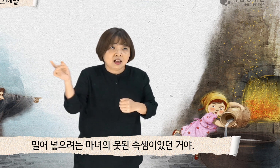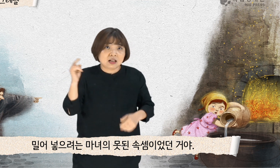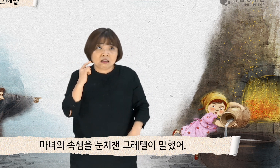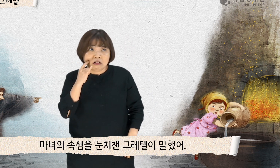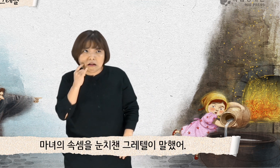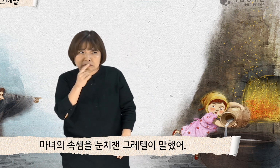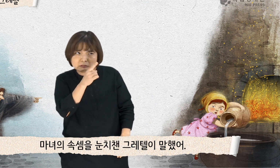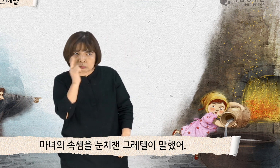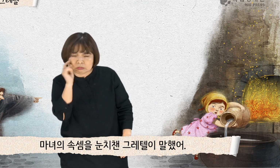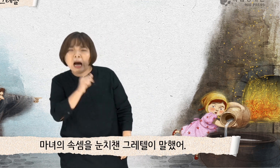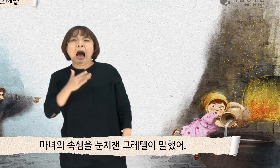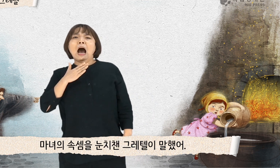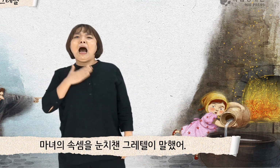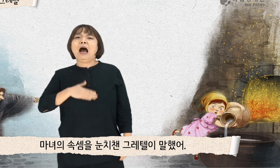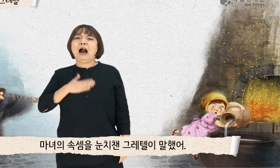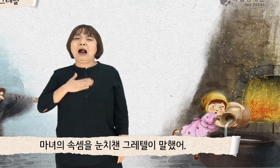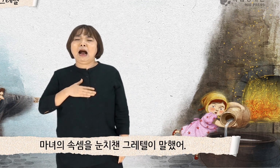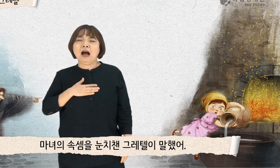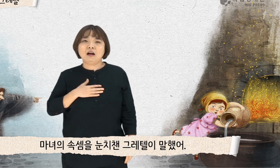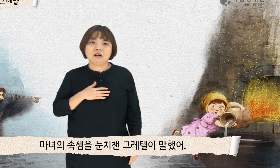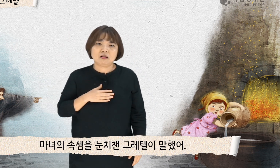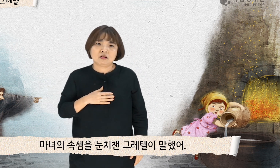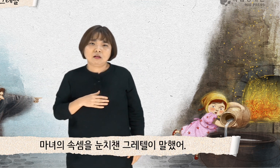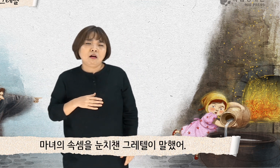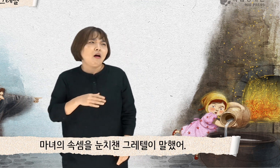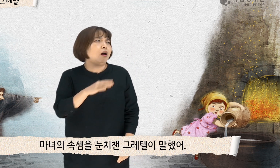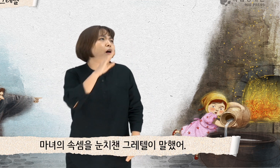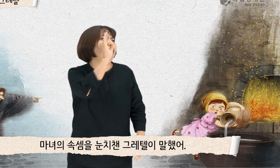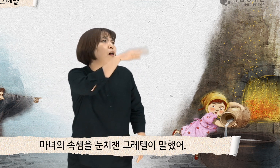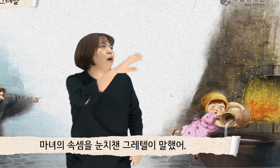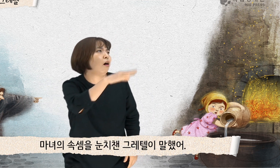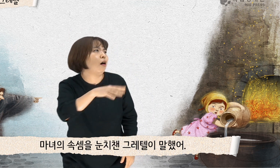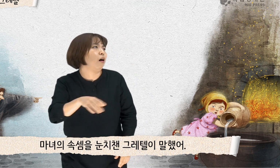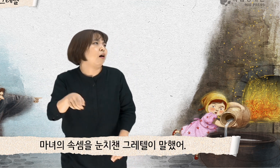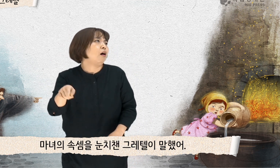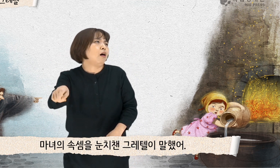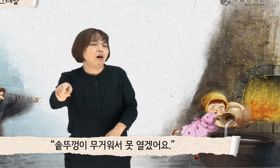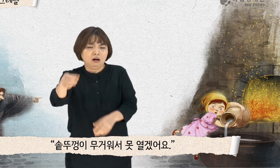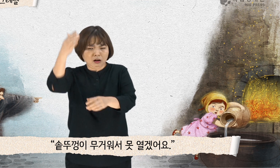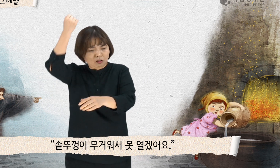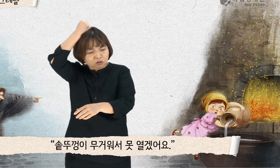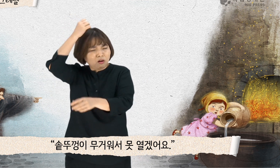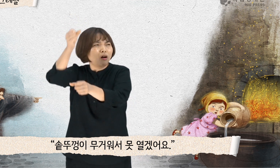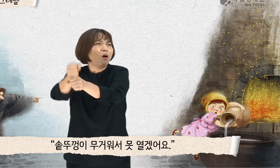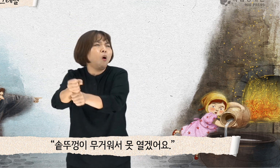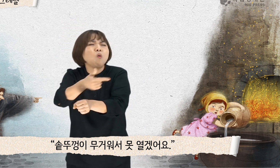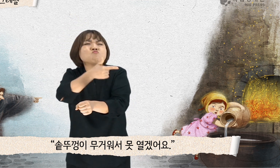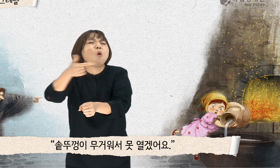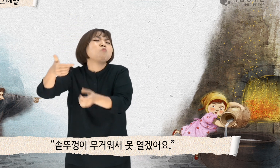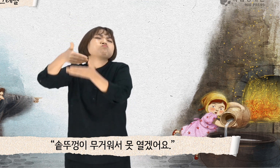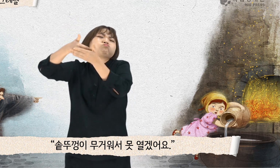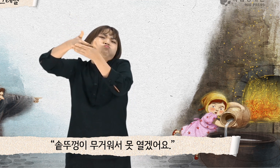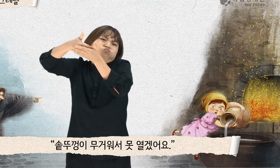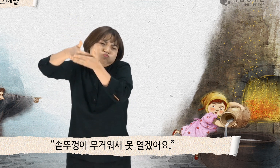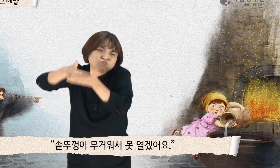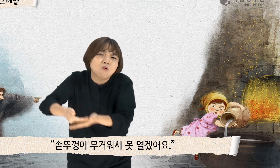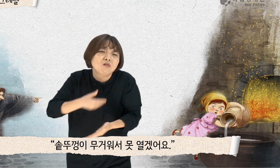마녀의 속셈을 눈치챈 그레텔이 말했어. 솥뚜껑이 무거워서 못